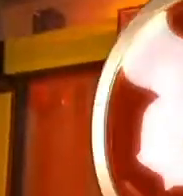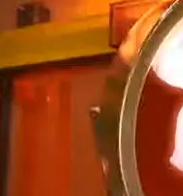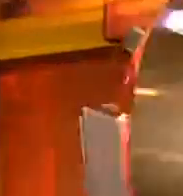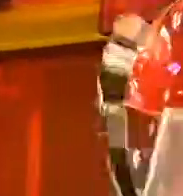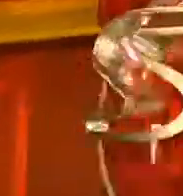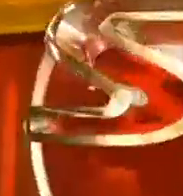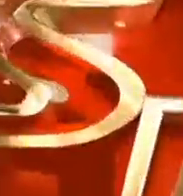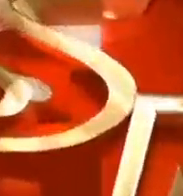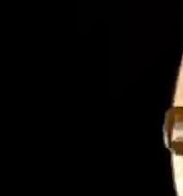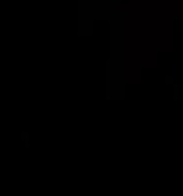Gracias. Gracias. Gracias. Gracias. Gracias. Gracias.